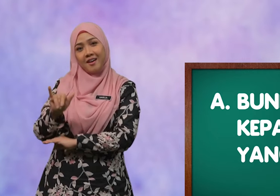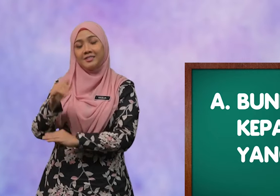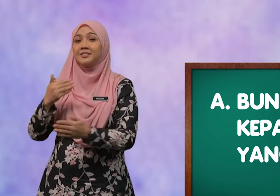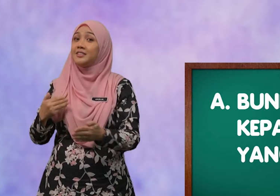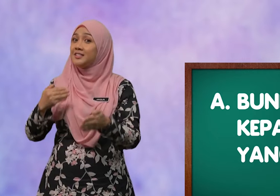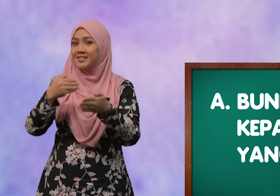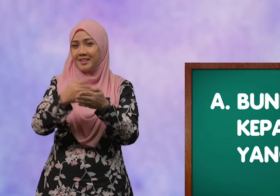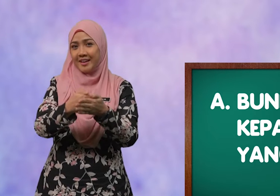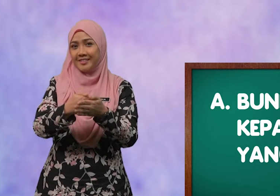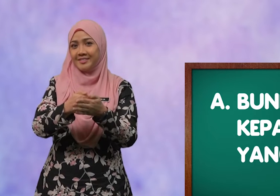Terdekat